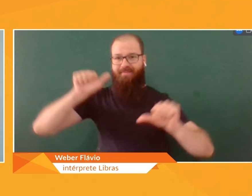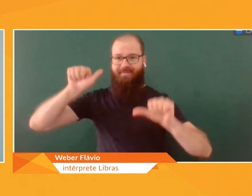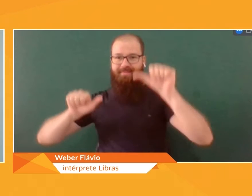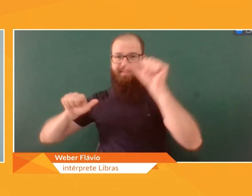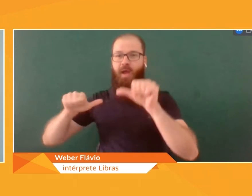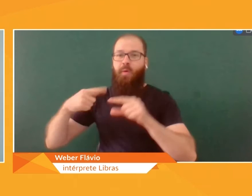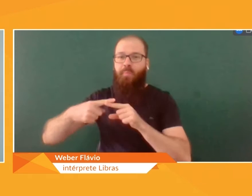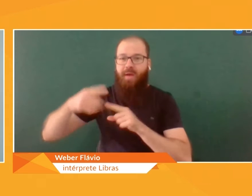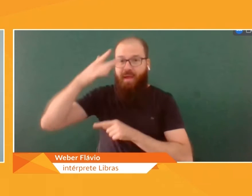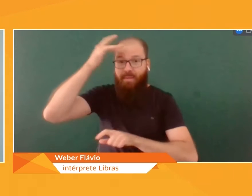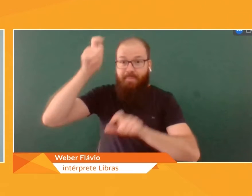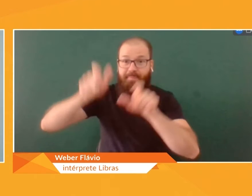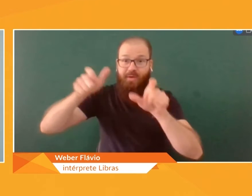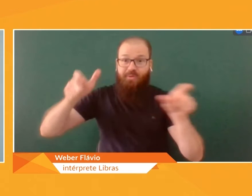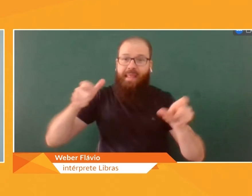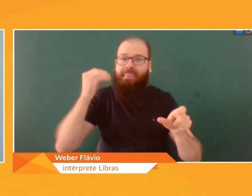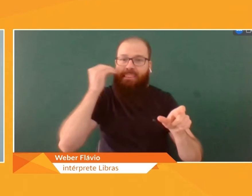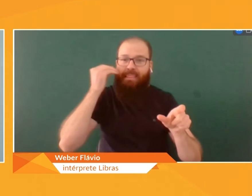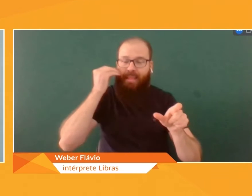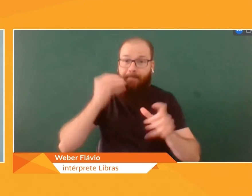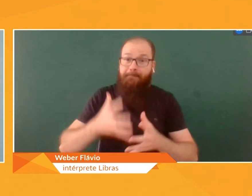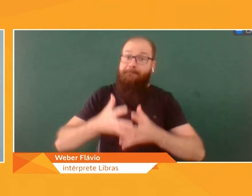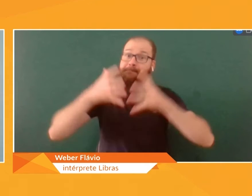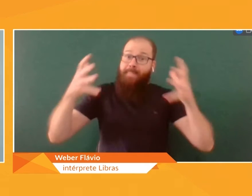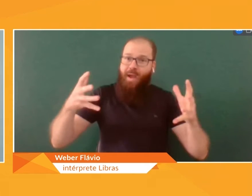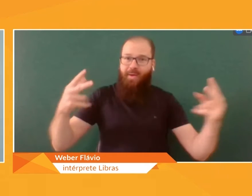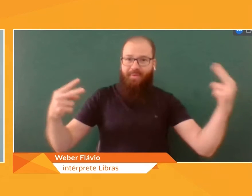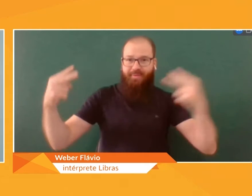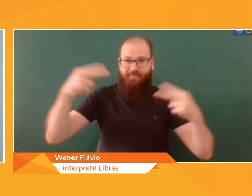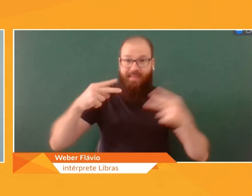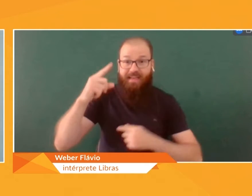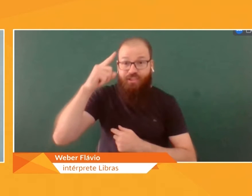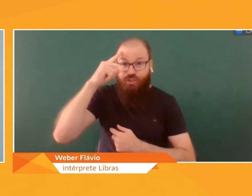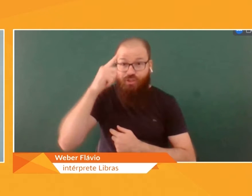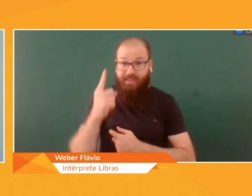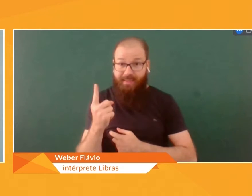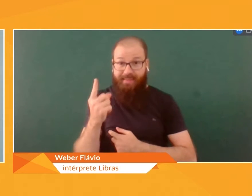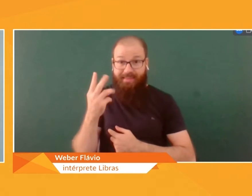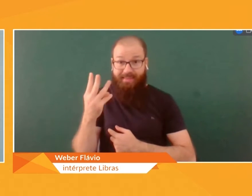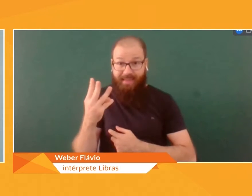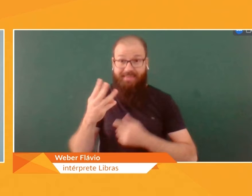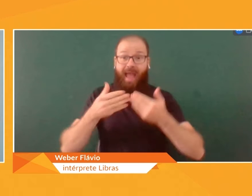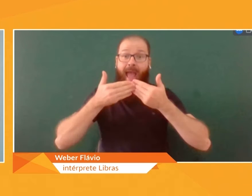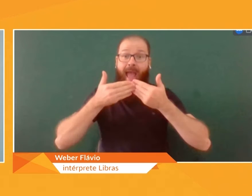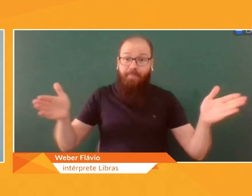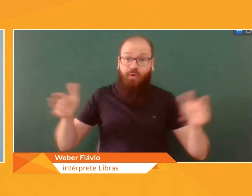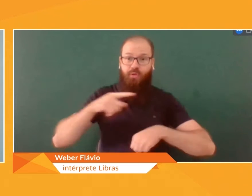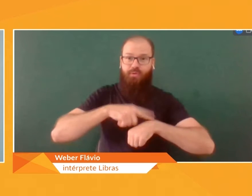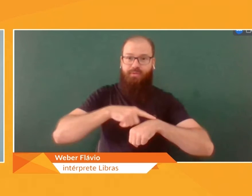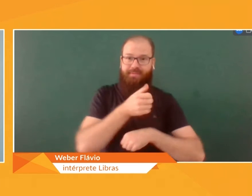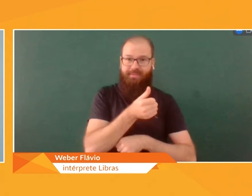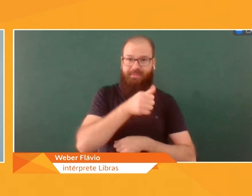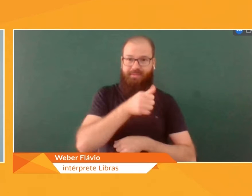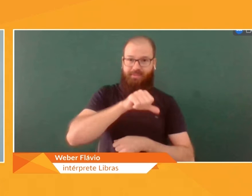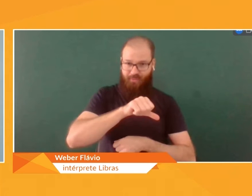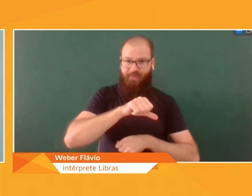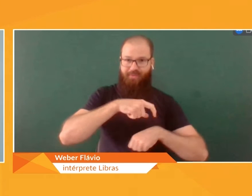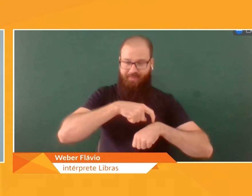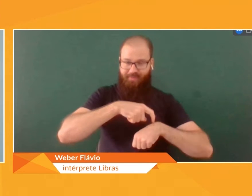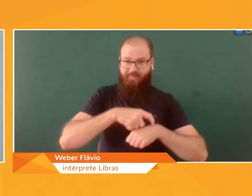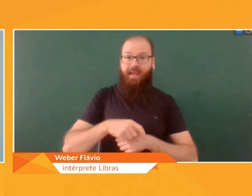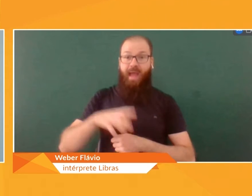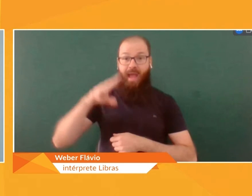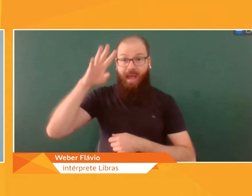por exemplo, no dia 13, a nossa palestra, a abertura, é às 19 horas, no dia 14, às 8 da manhã, no dia 15,